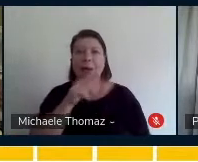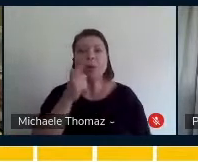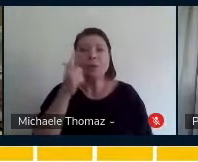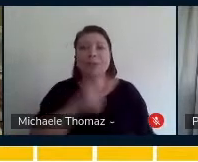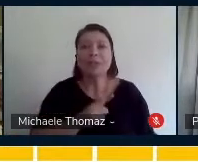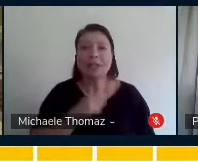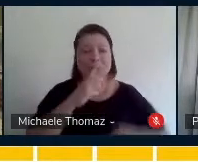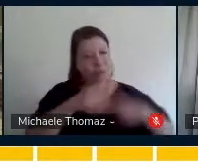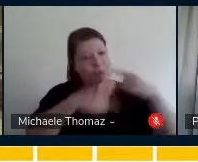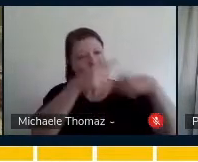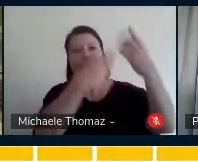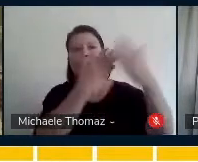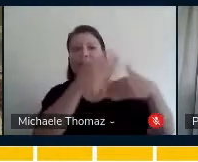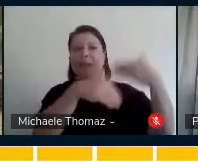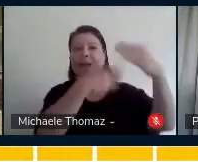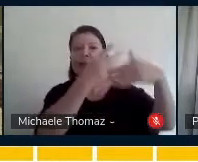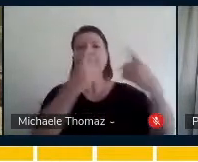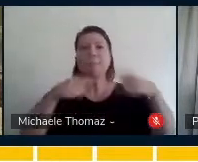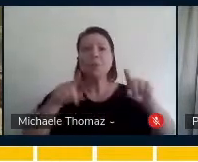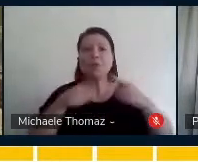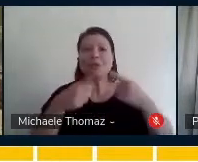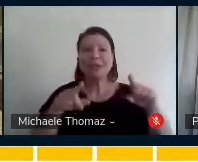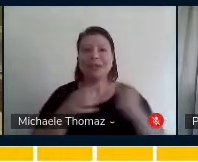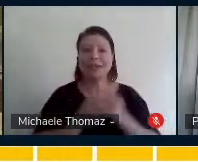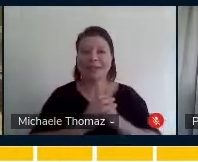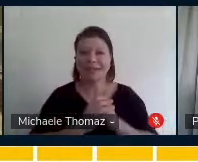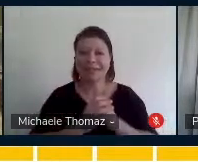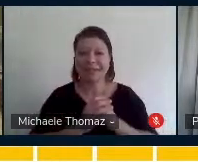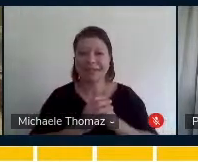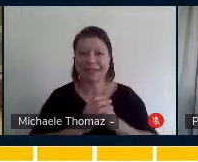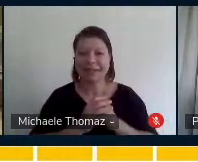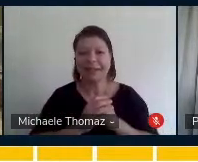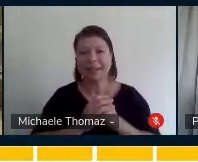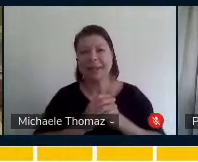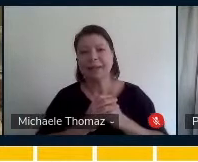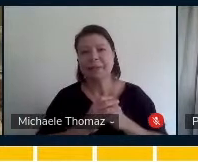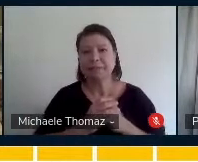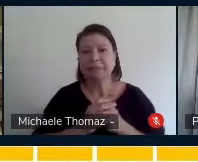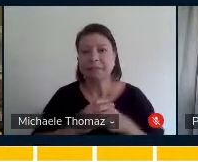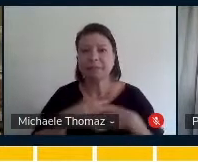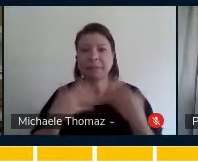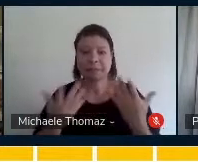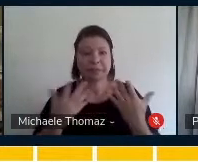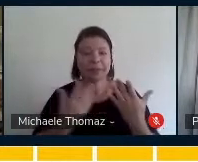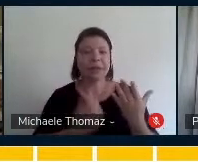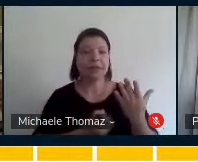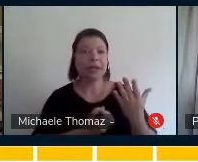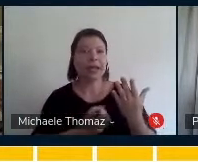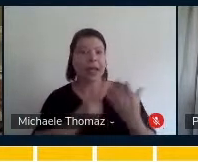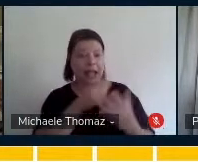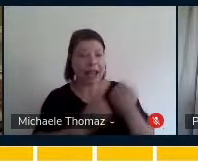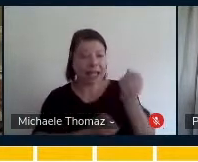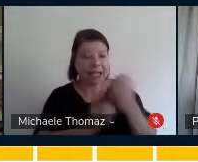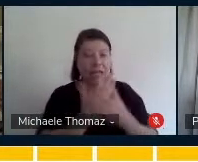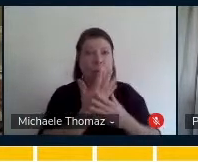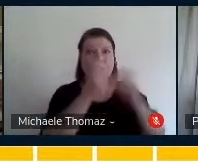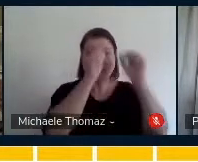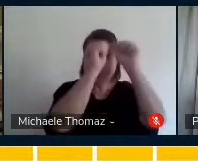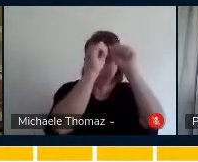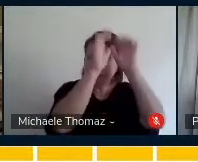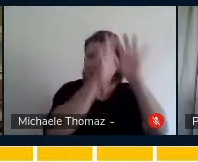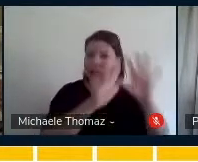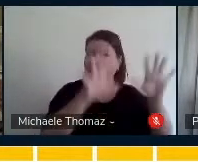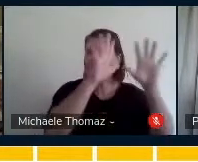desenvolvimento da musicalidade ficou perceptível na sua criação ao imaginar seu pai cantando